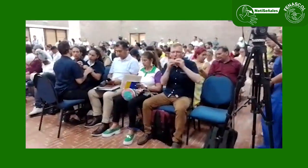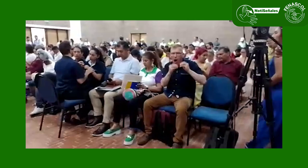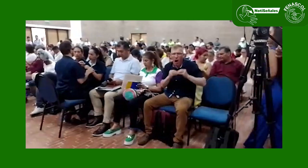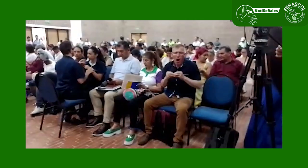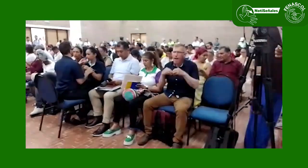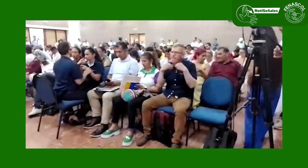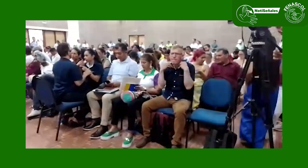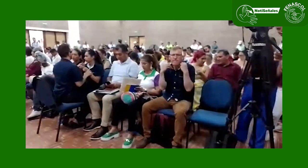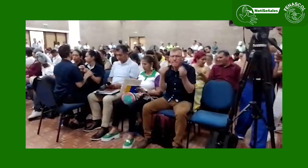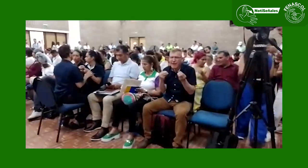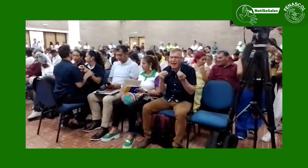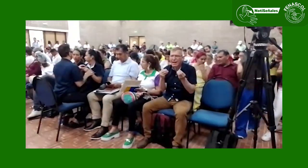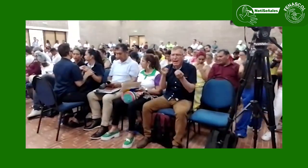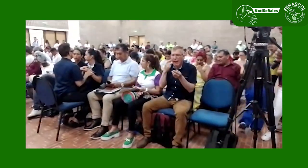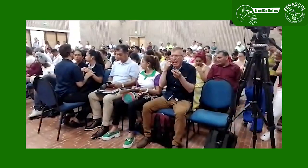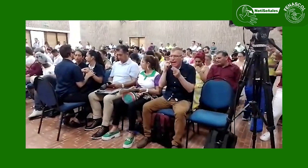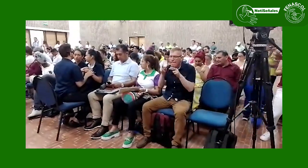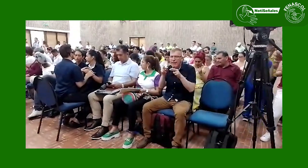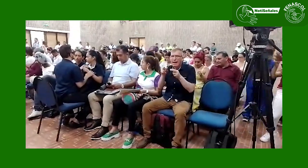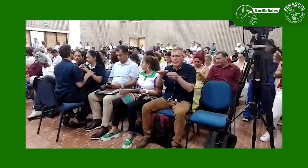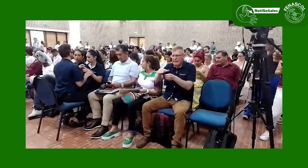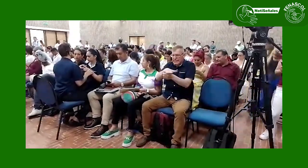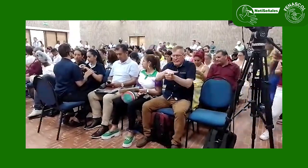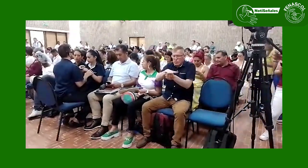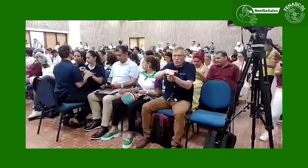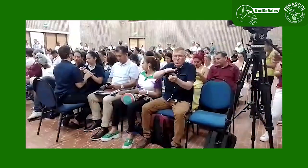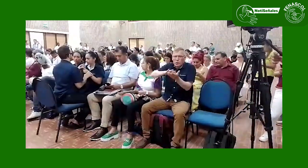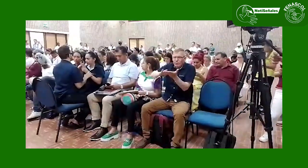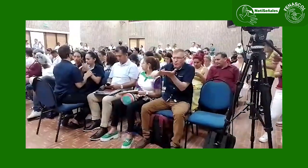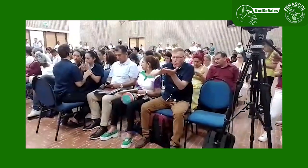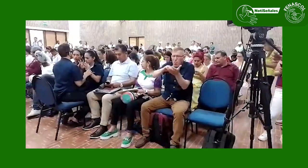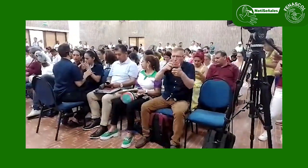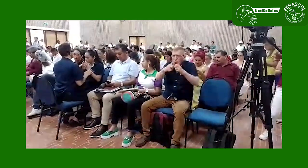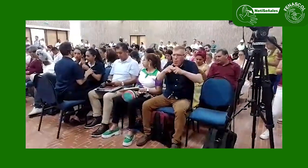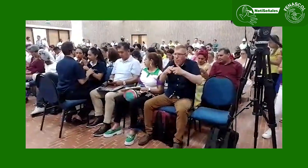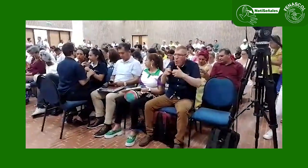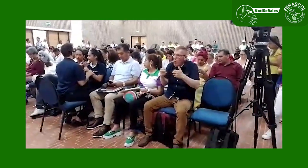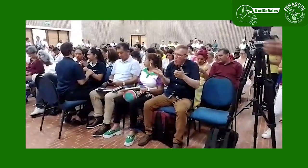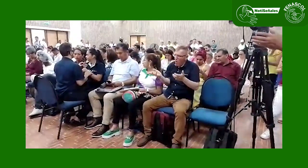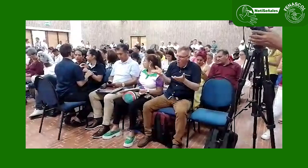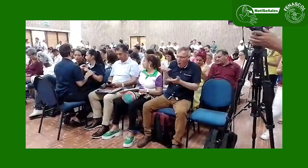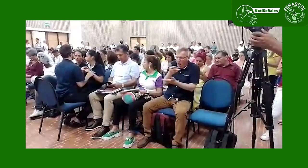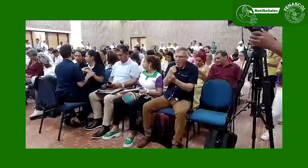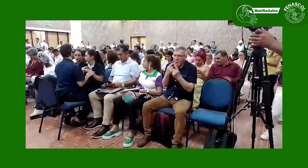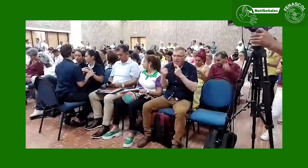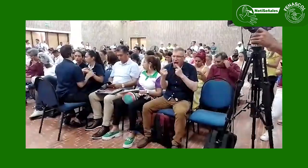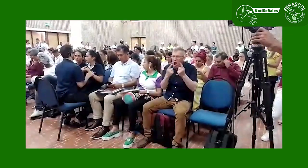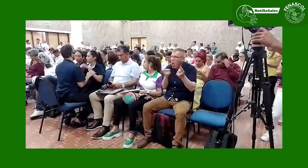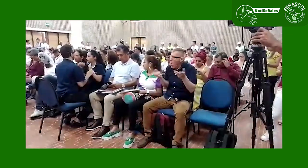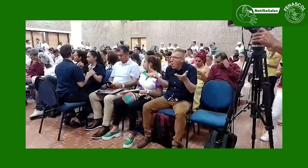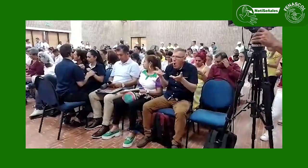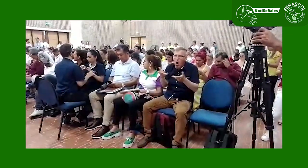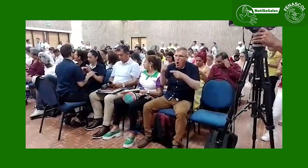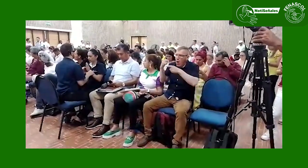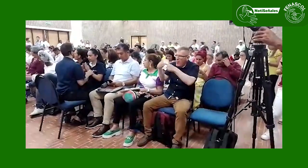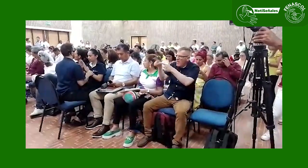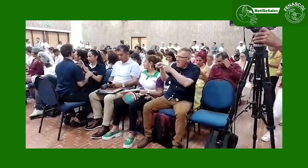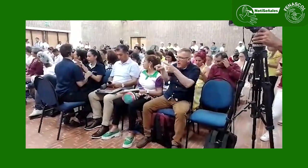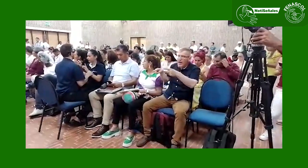encontramos en este espacio para que a través del diálogo se encuentren algunas soluciones a las problemáticas del Departamento. En estos